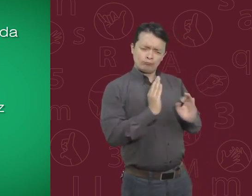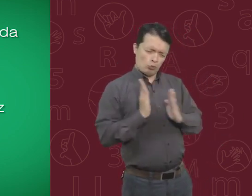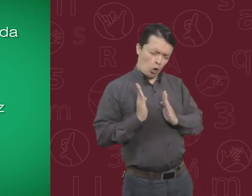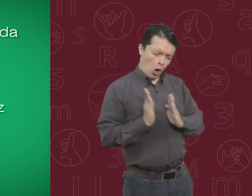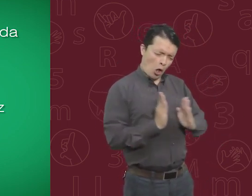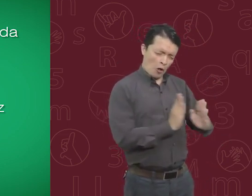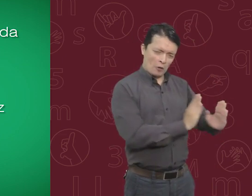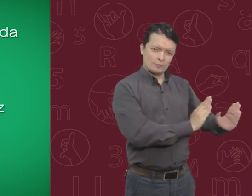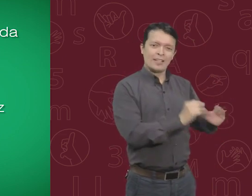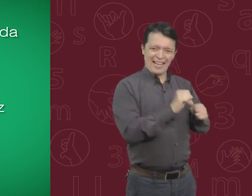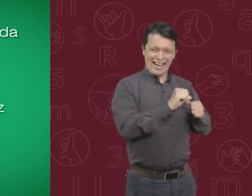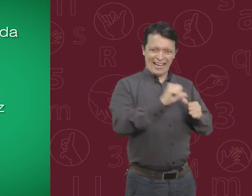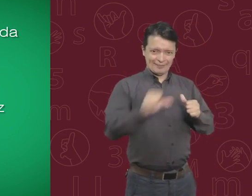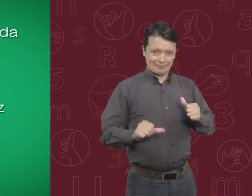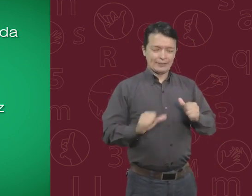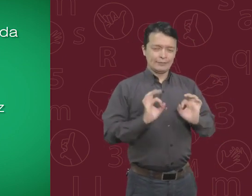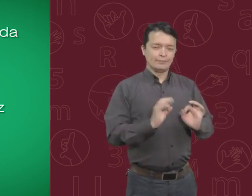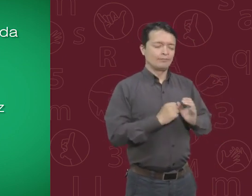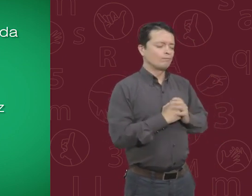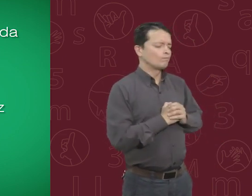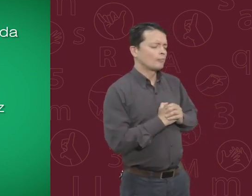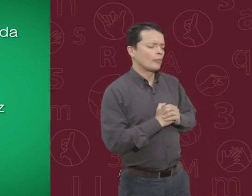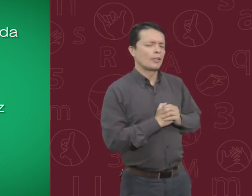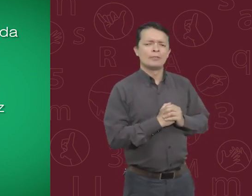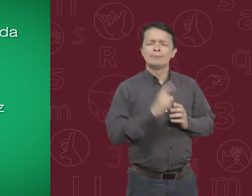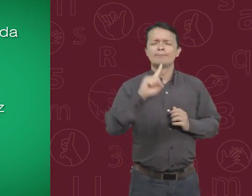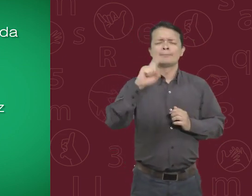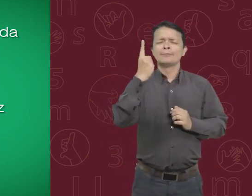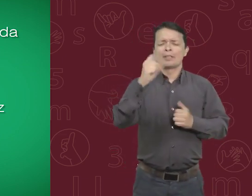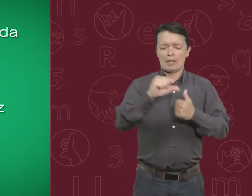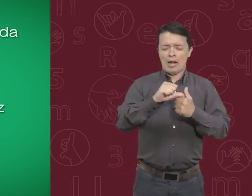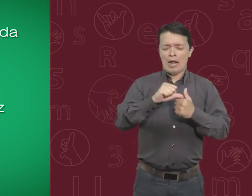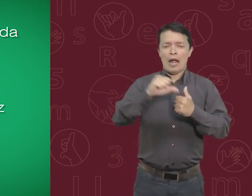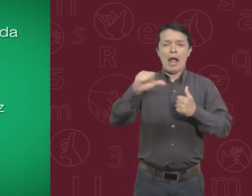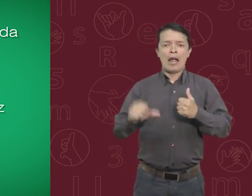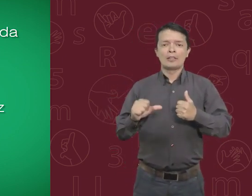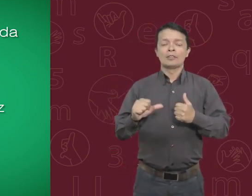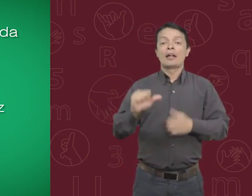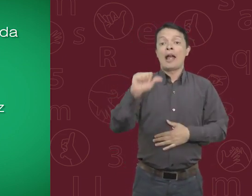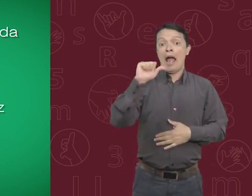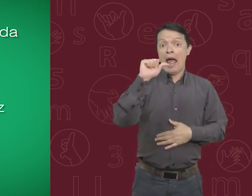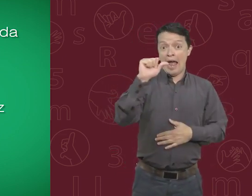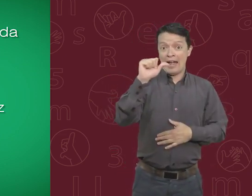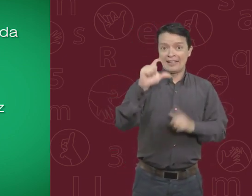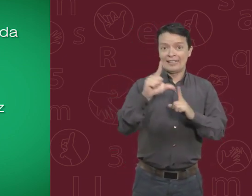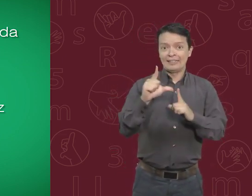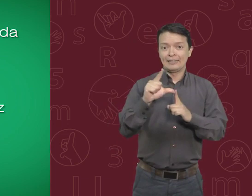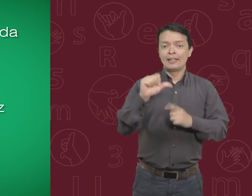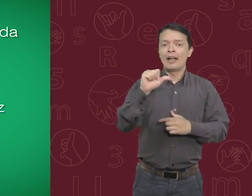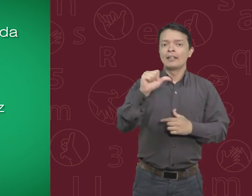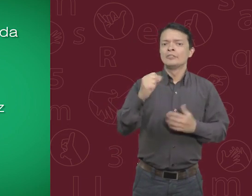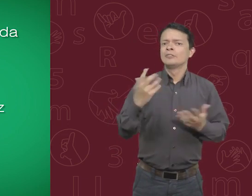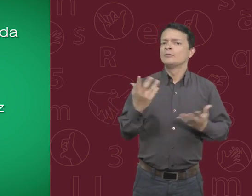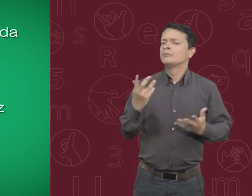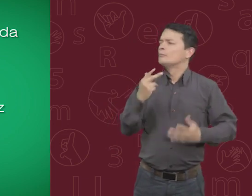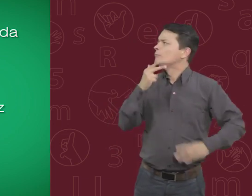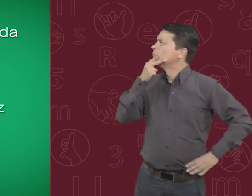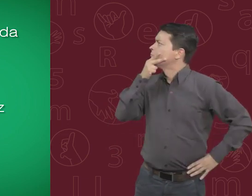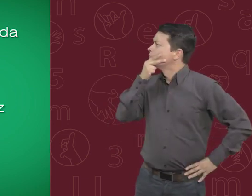fila por apellido. Primer apellido, en ese sentido, es el que inicia con la letra